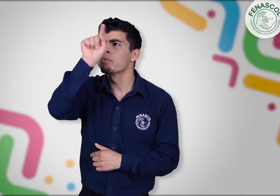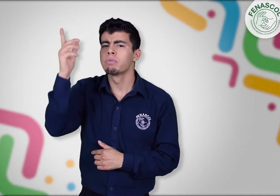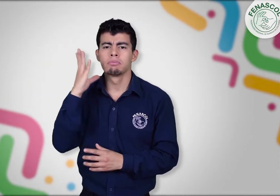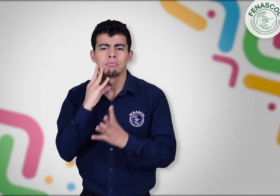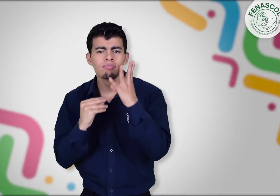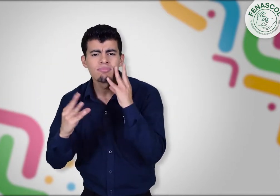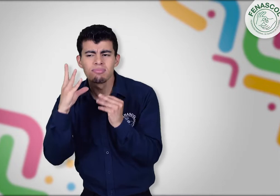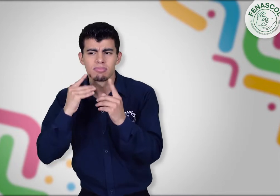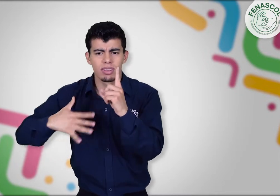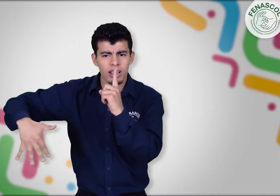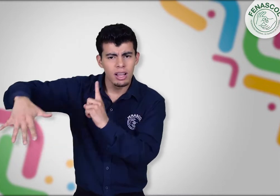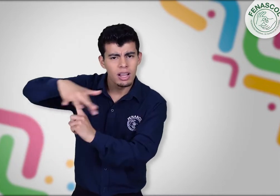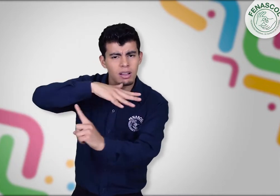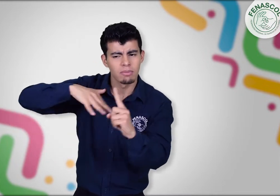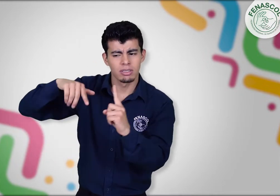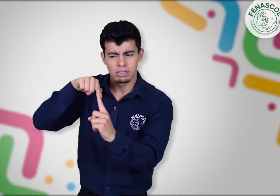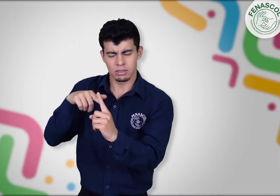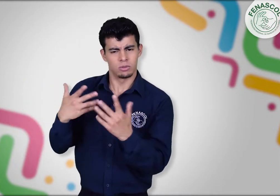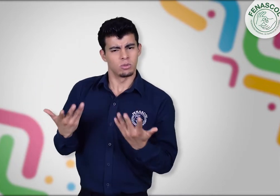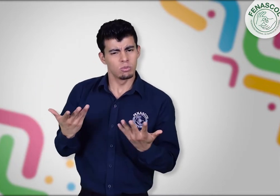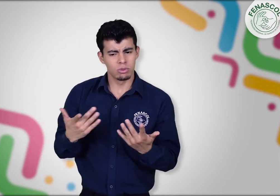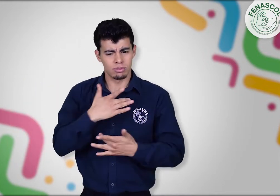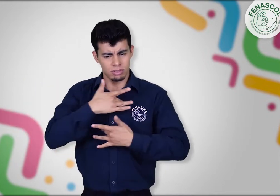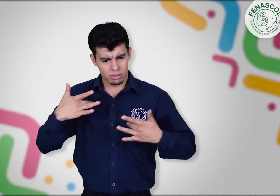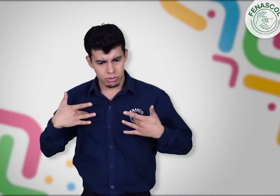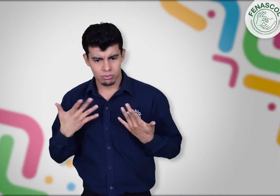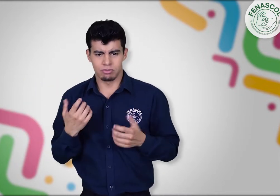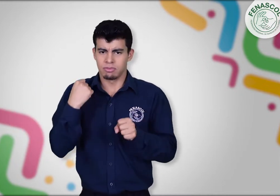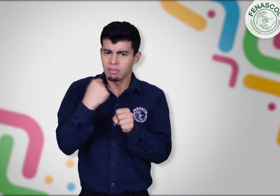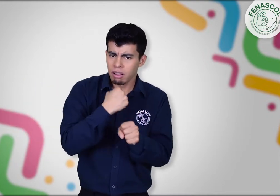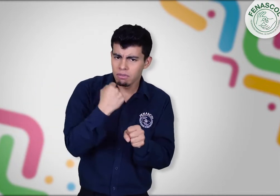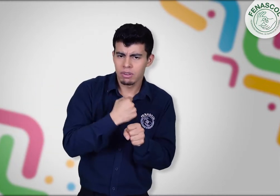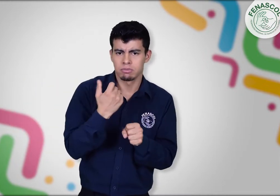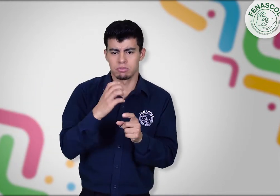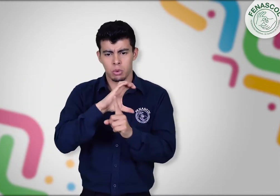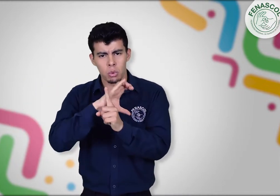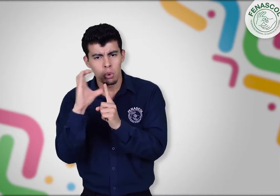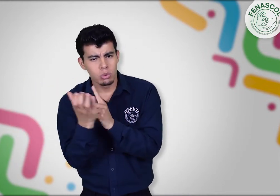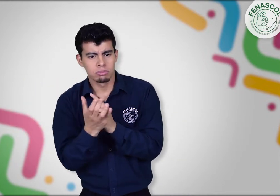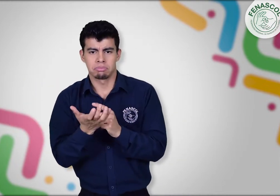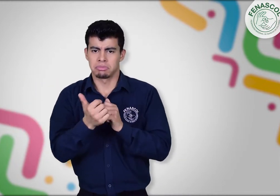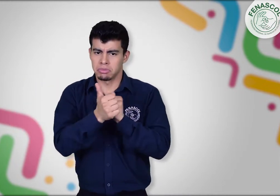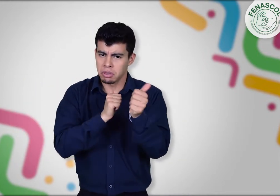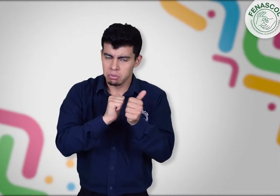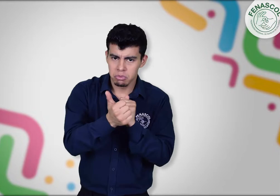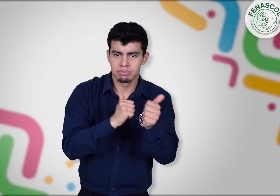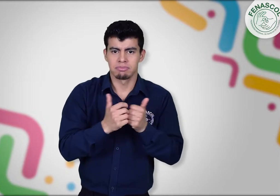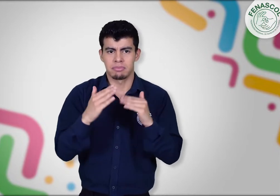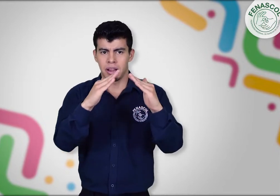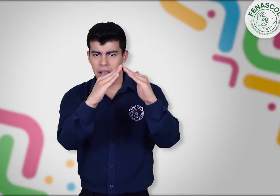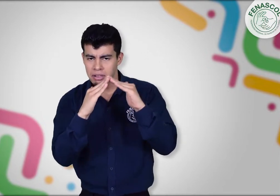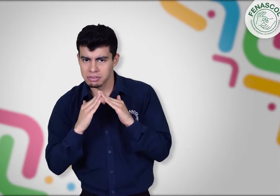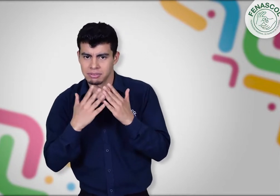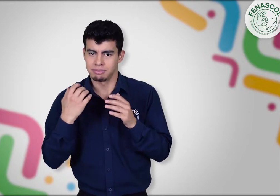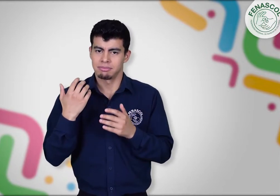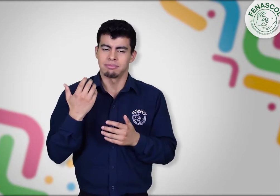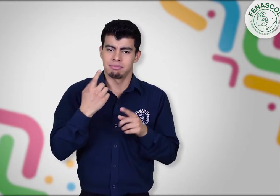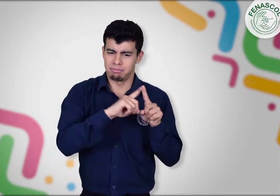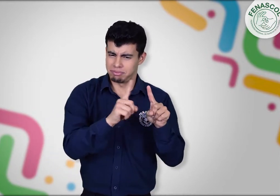También se trabajaron los temas de salud, trabajo, cultura, deportes, vivienda y